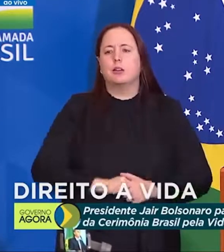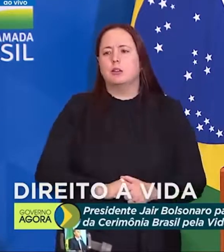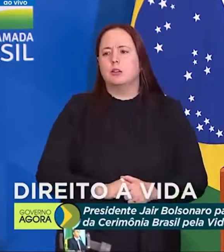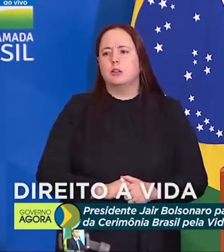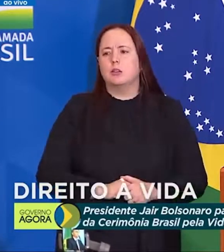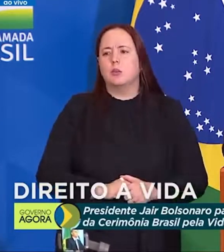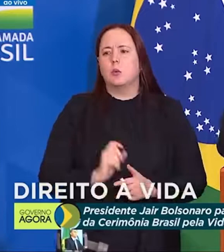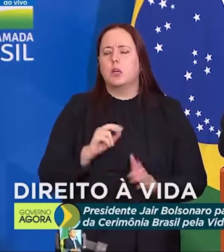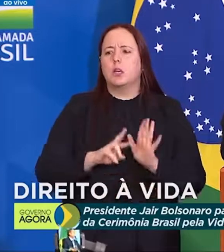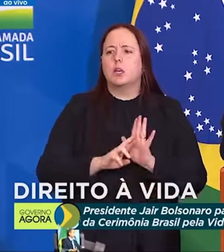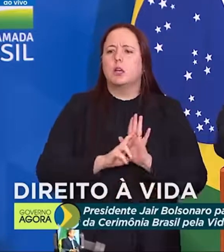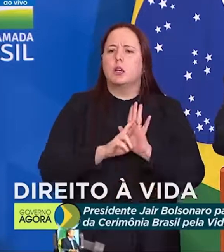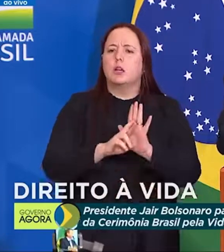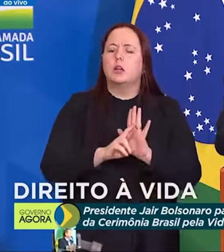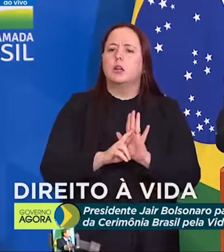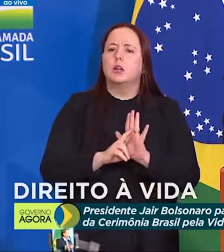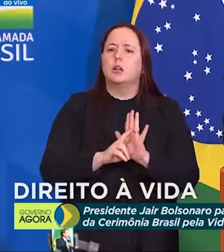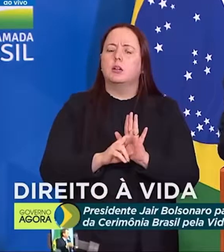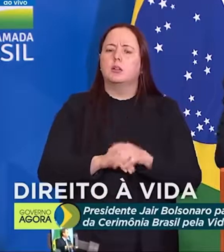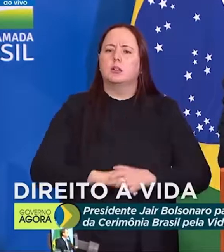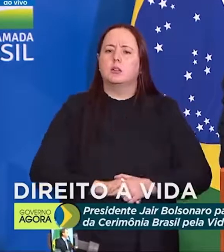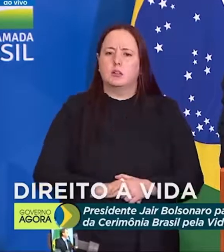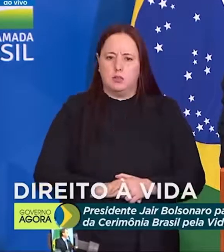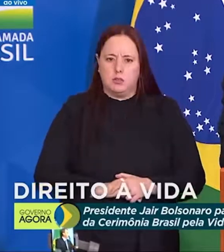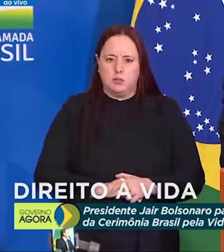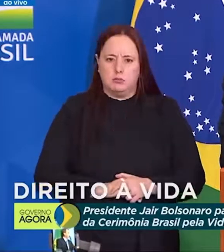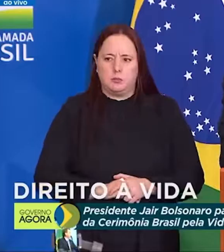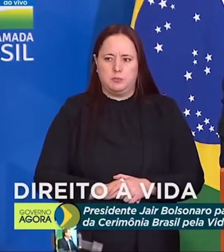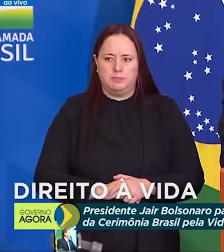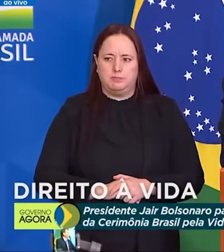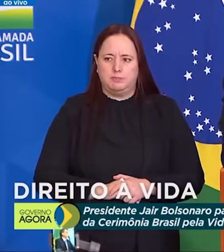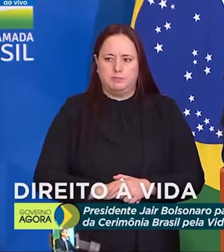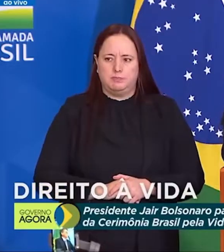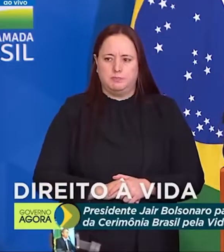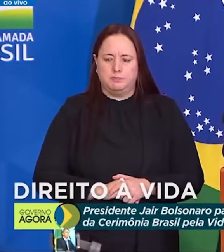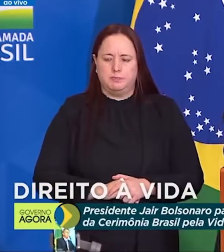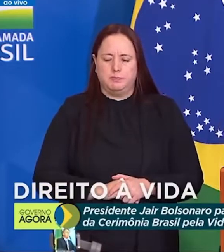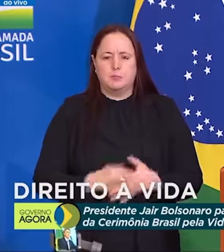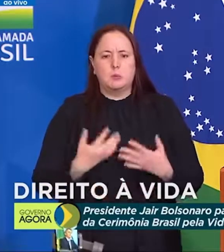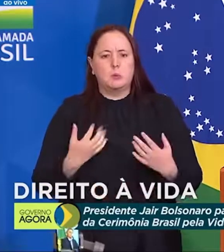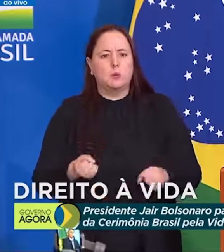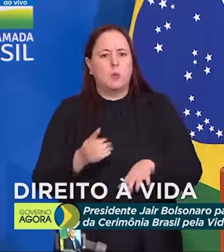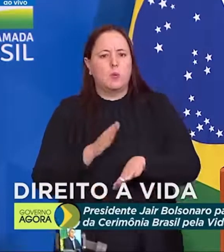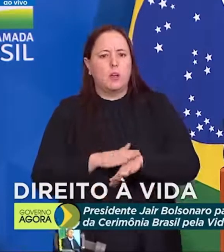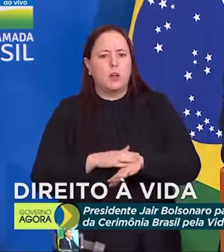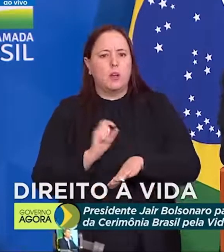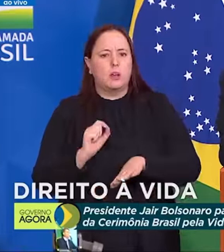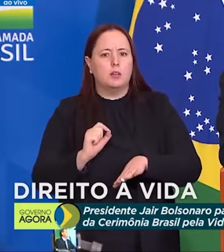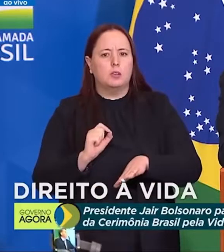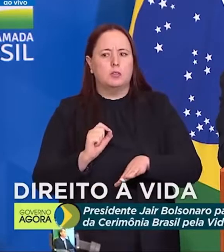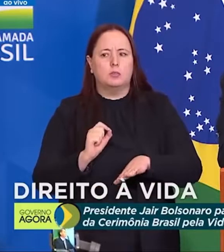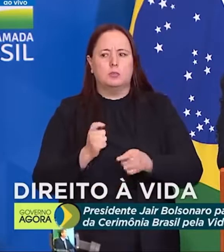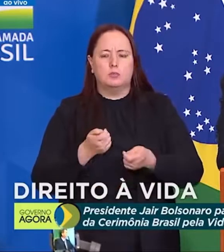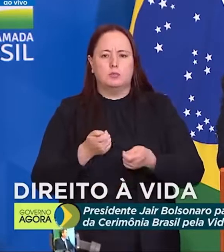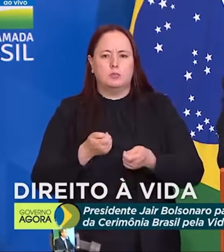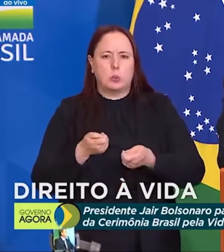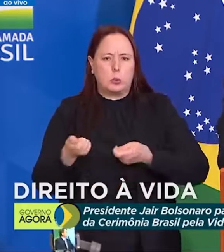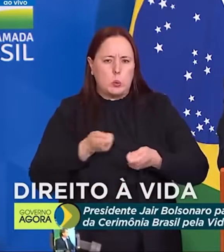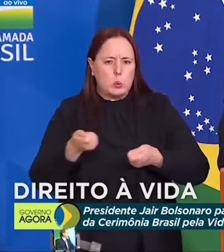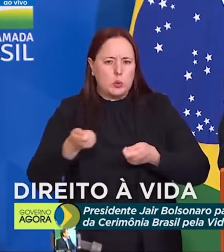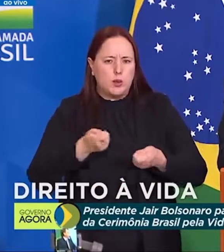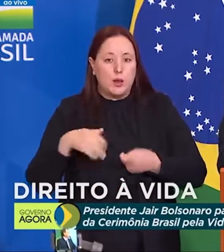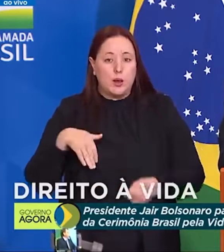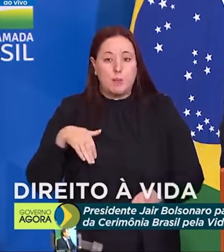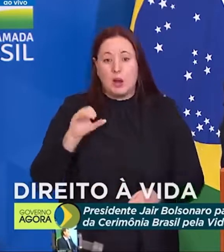parte do tempo tendo em vista dos atoleiros. Vamos fazer um contorno de mais